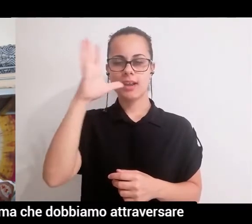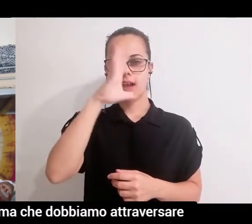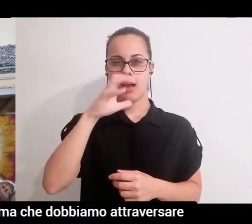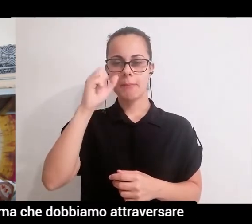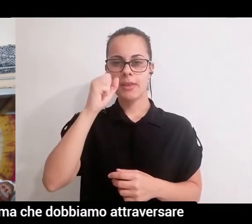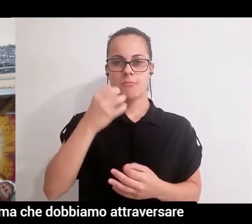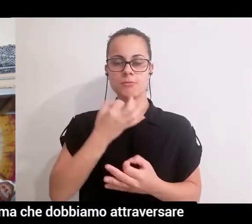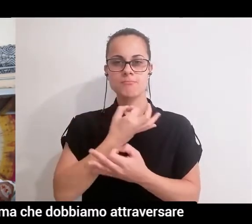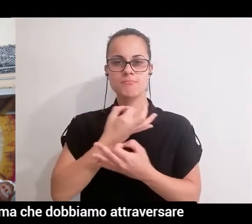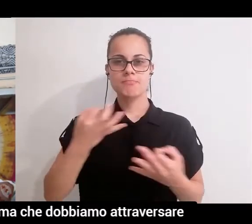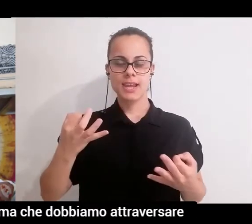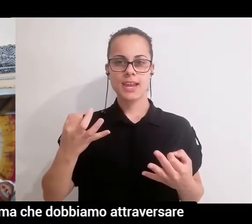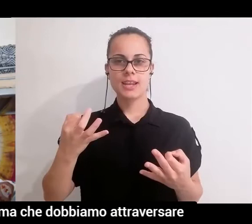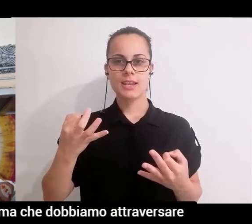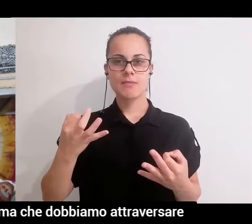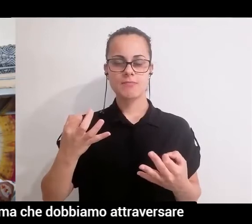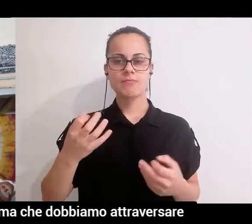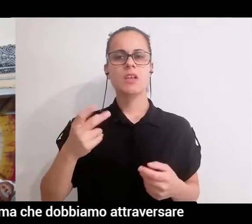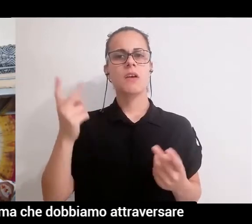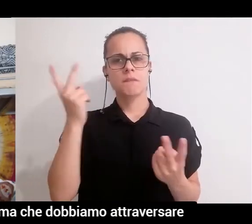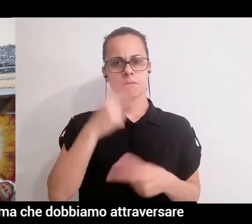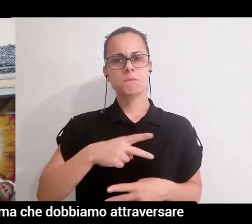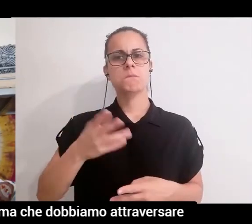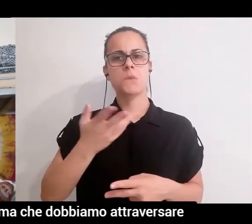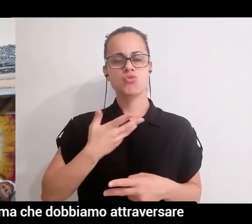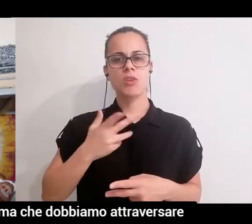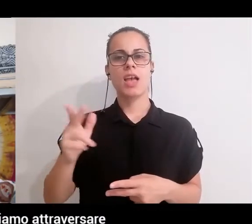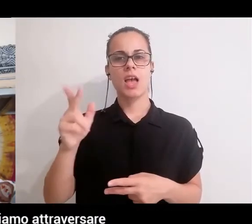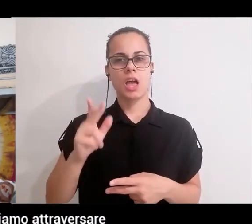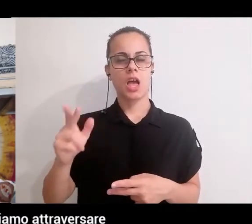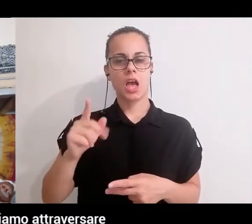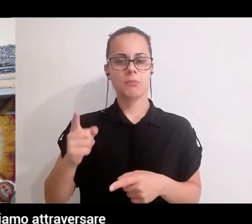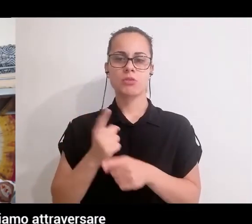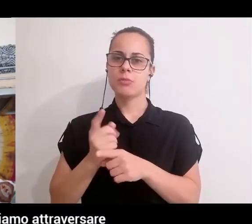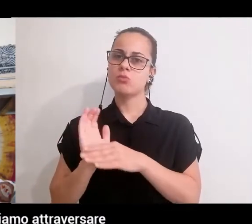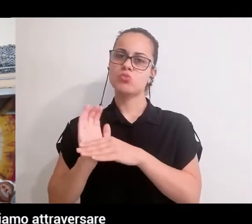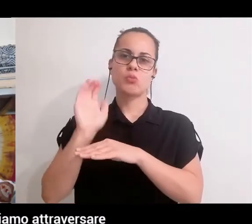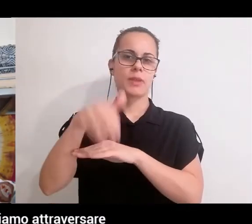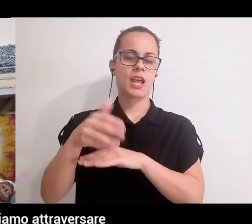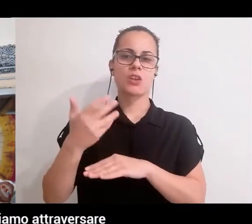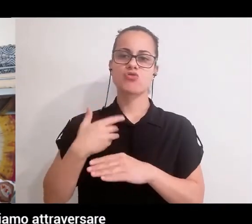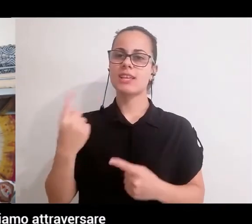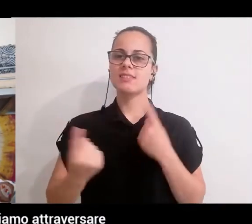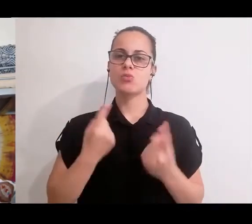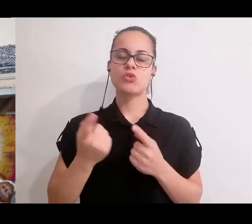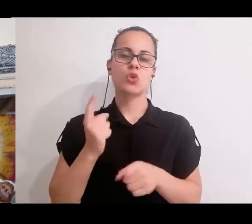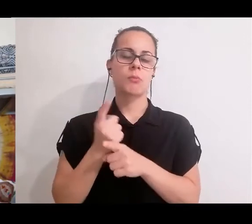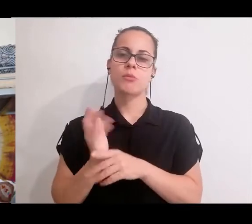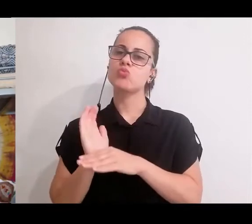processo, comprendiamo che vero abbiamo un karma che dobbiamo attraversare, ci sono determinate esperienze che dobbiamo